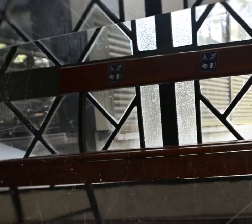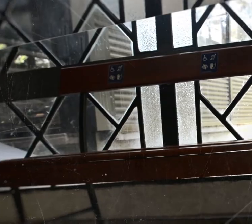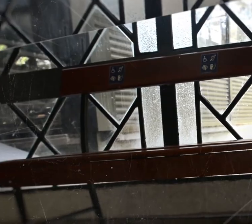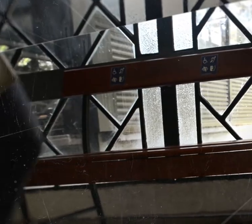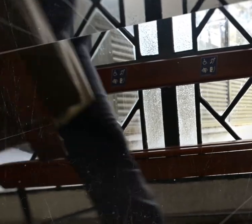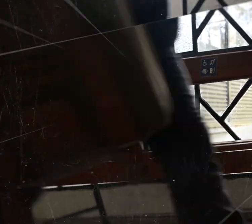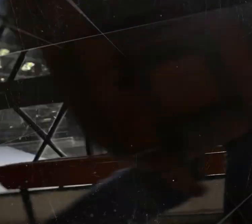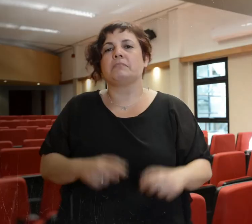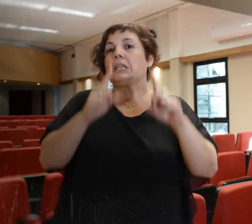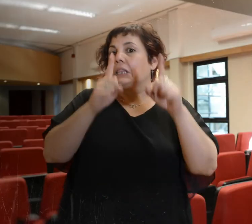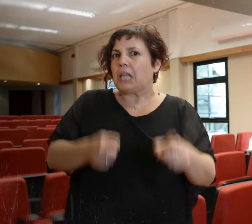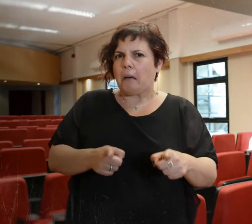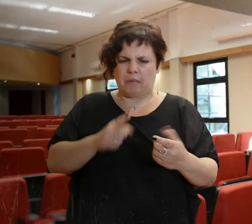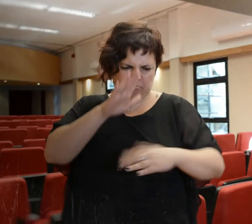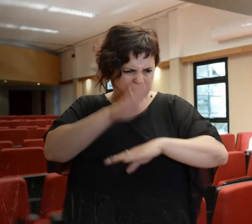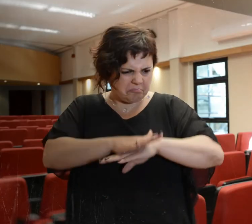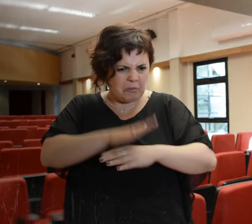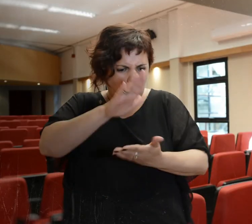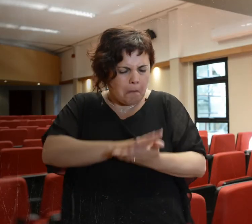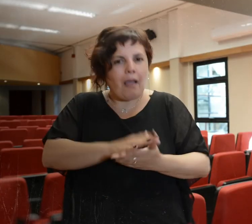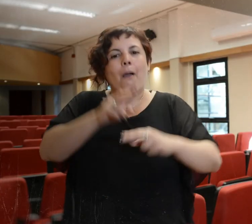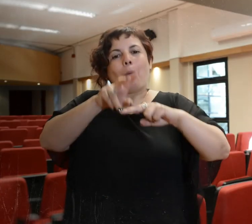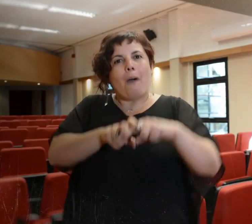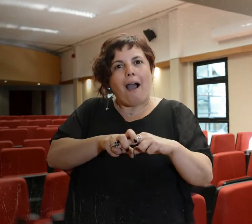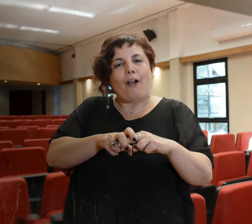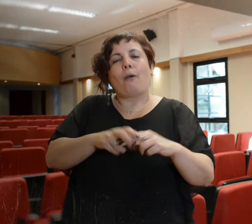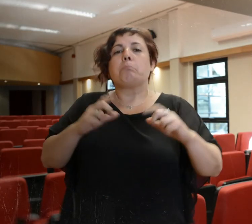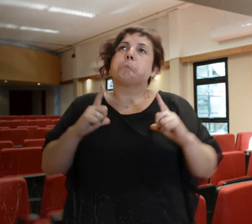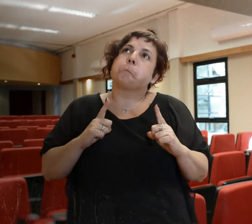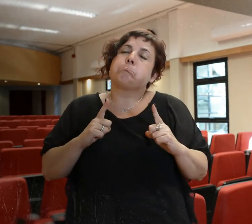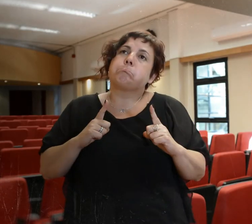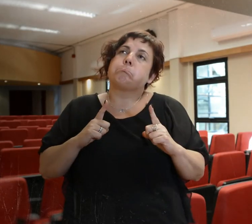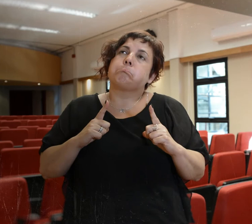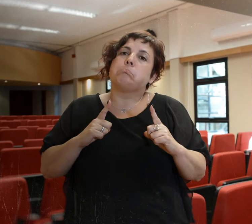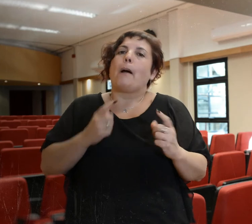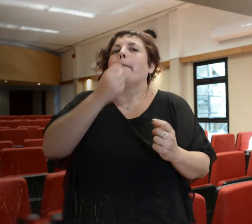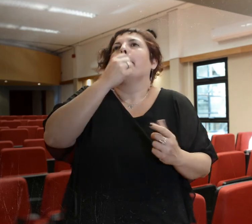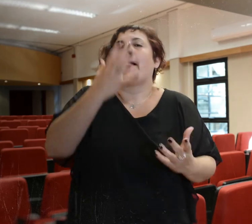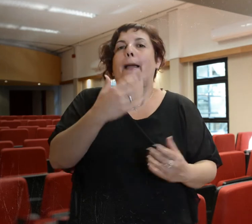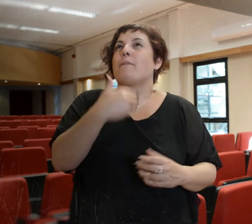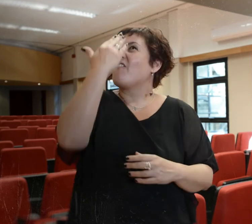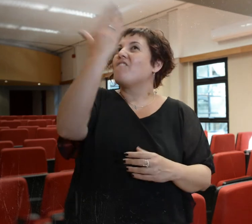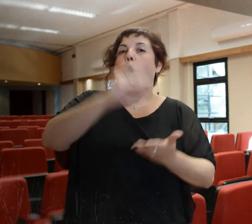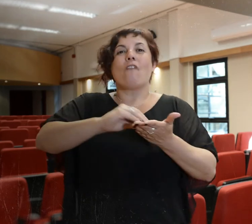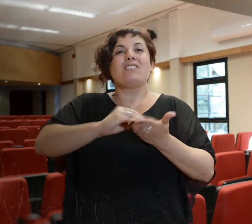También encontrarás estos stickers en los bancos ubicados en espacios de espera, por ejemplo en frente a la vedelía.